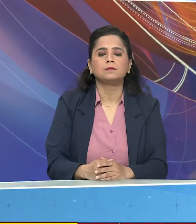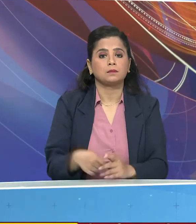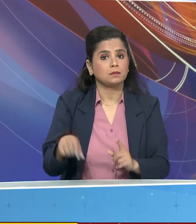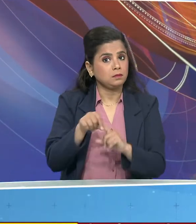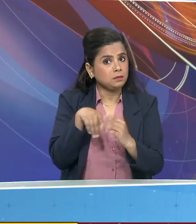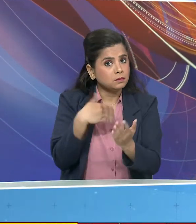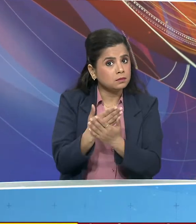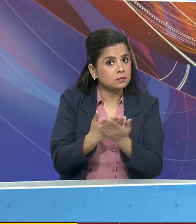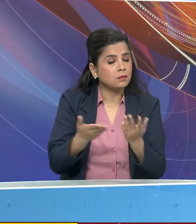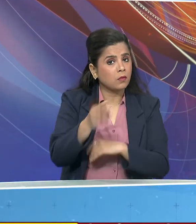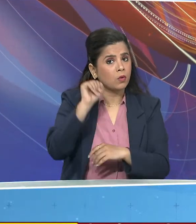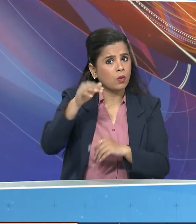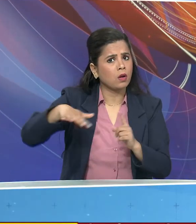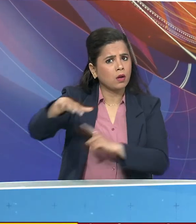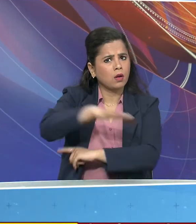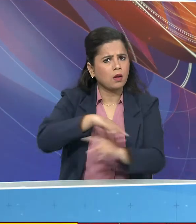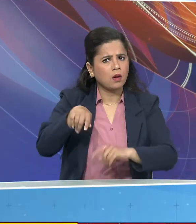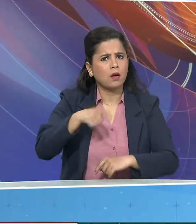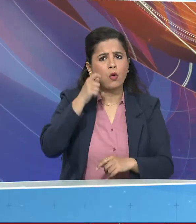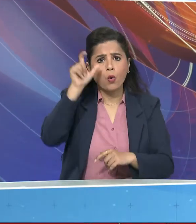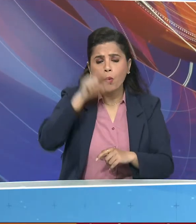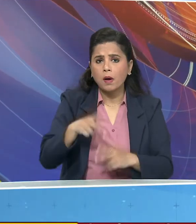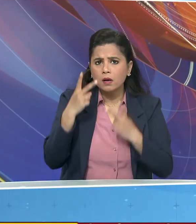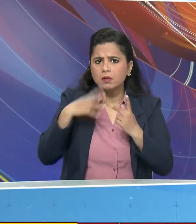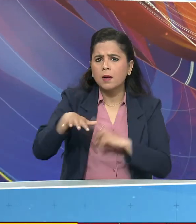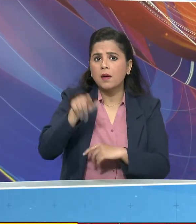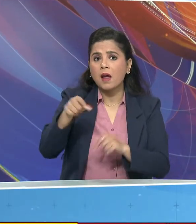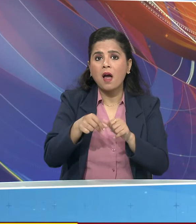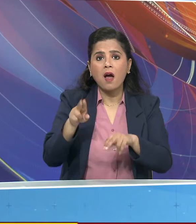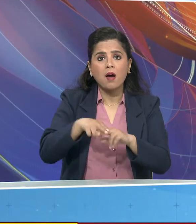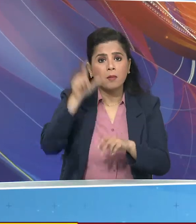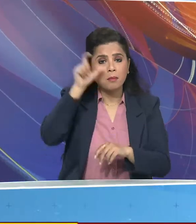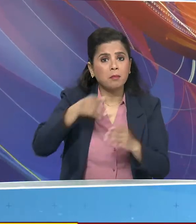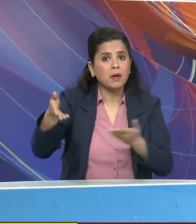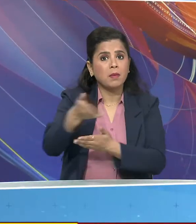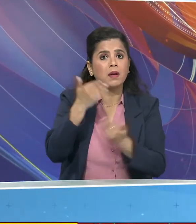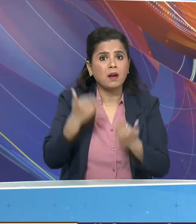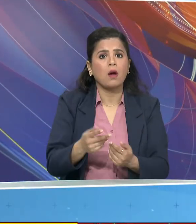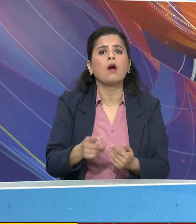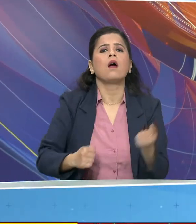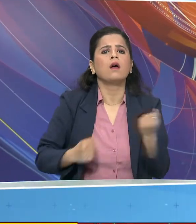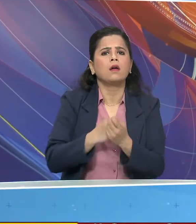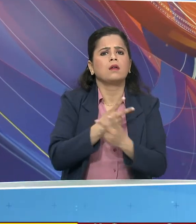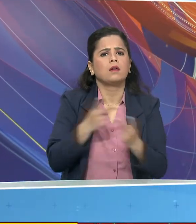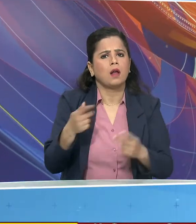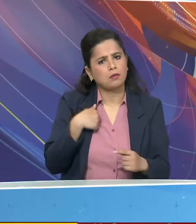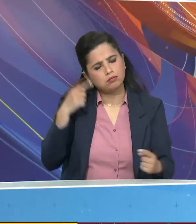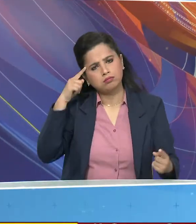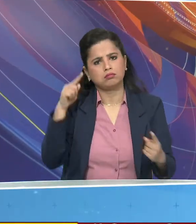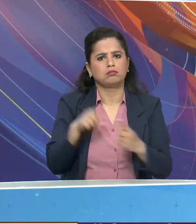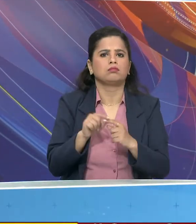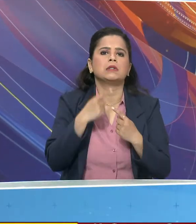प्रतिभाग्यों ने वहां के मोजुदा मानवीय सिती पर ध्यान दिया और अफगान लोगों की मानविये सहाइत अपदान रखने पर सेहमत हुए